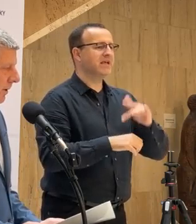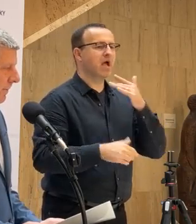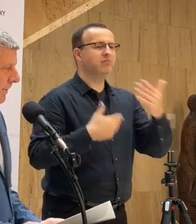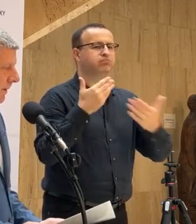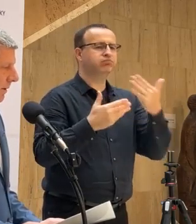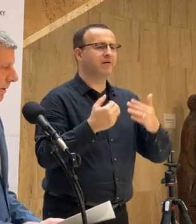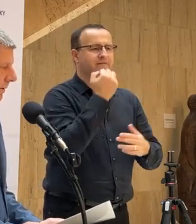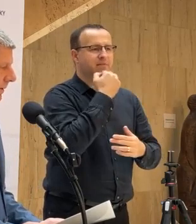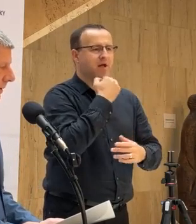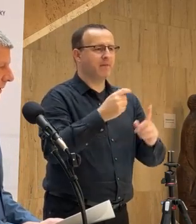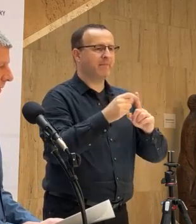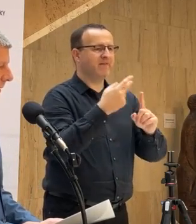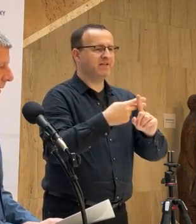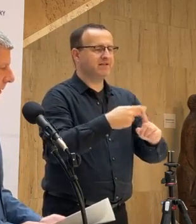Pfizerom,